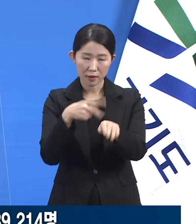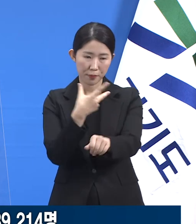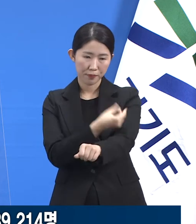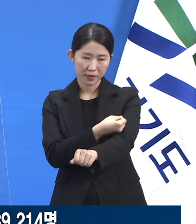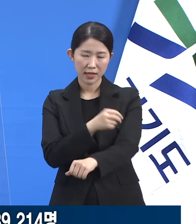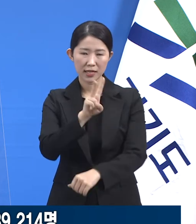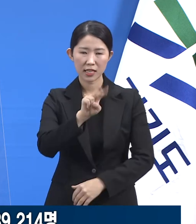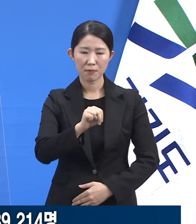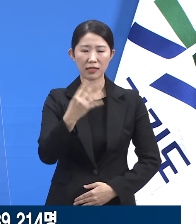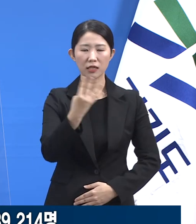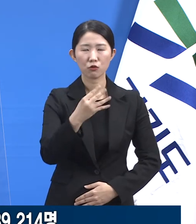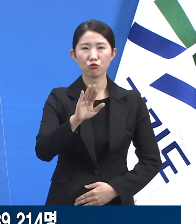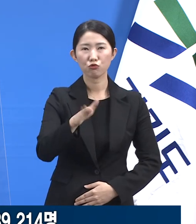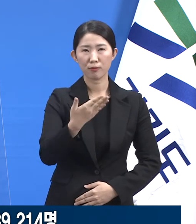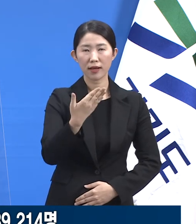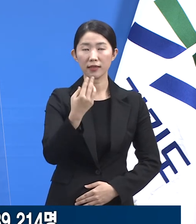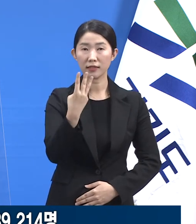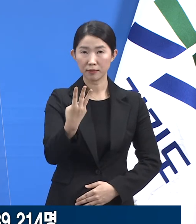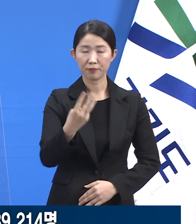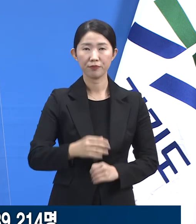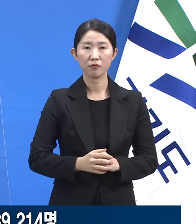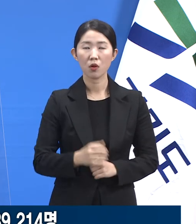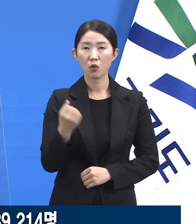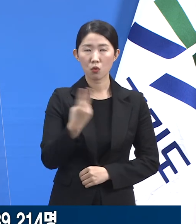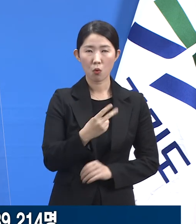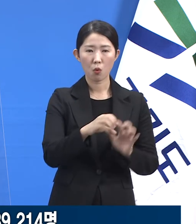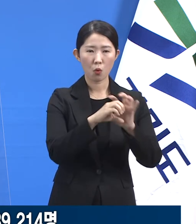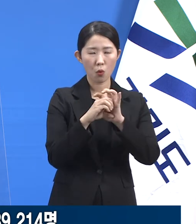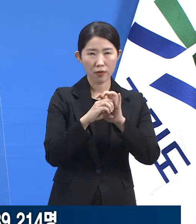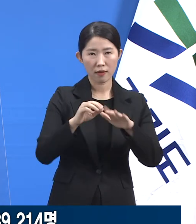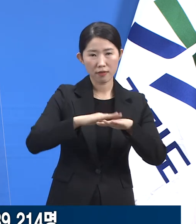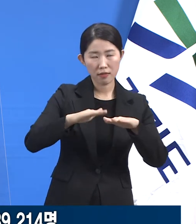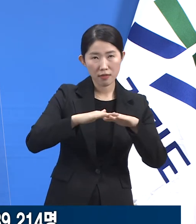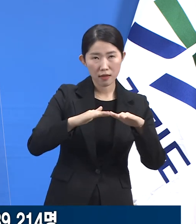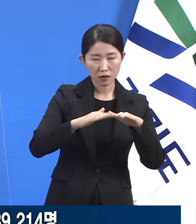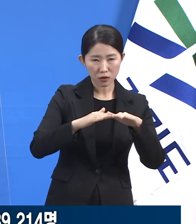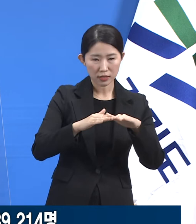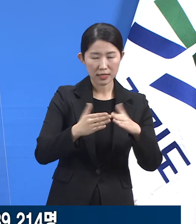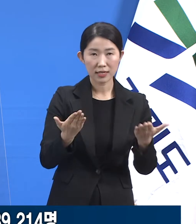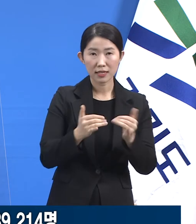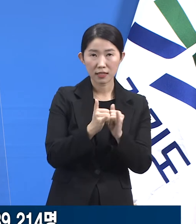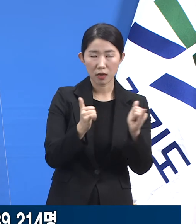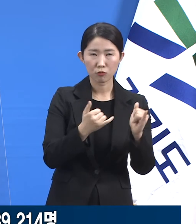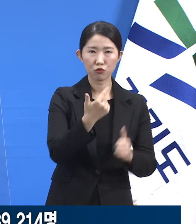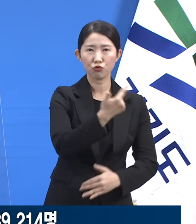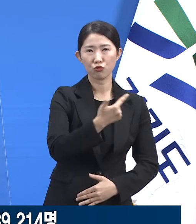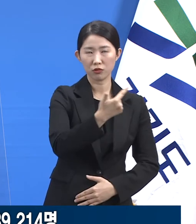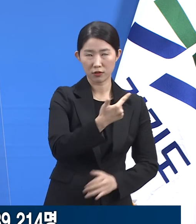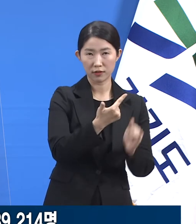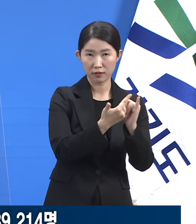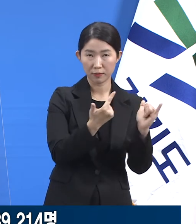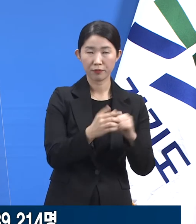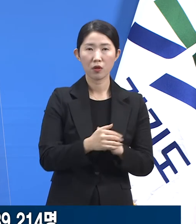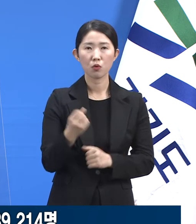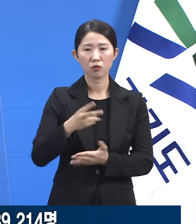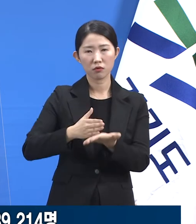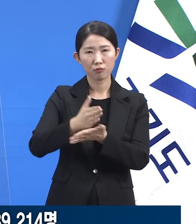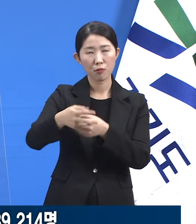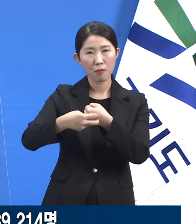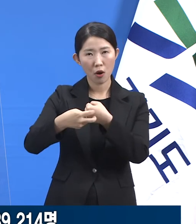,903명, 코로나 1차 대응 요원 6,997명, 코로나 전담병원 8